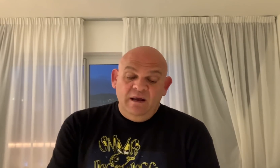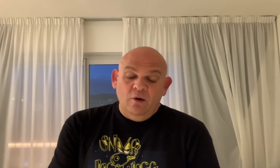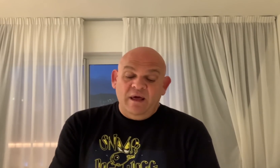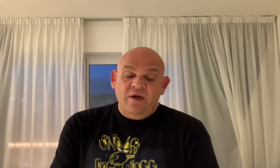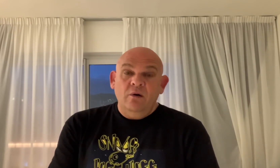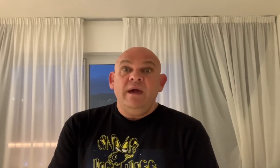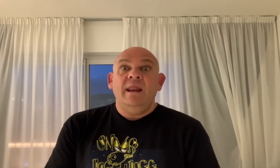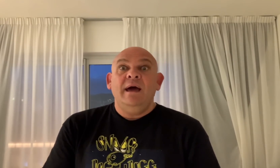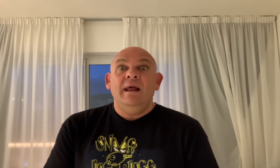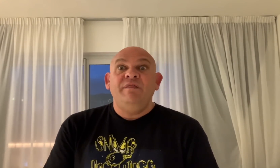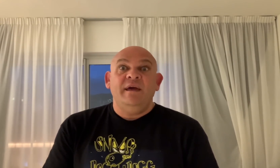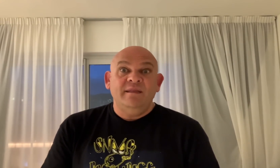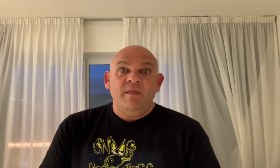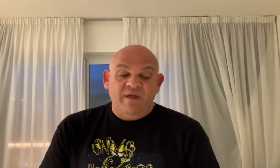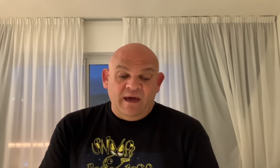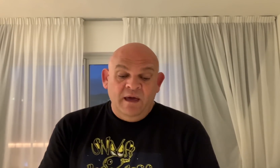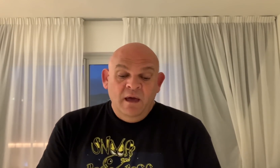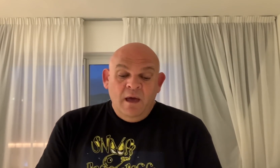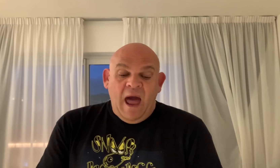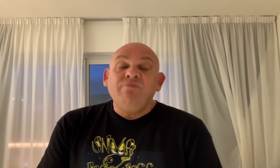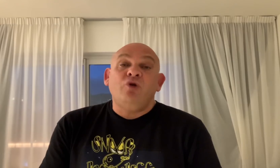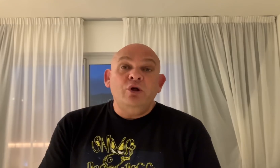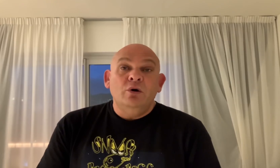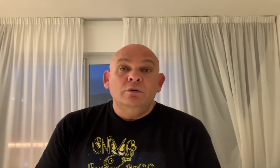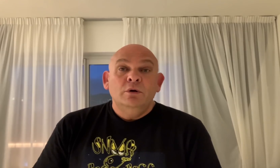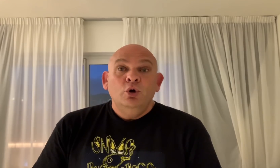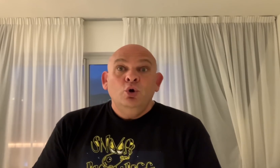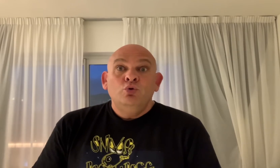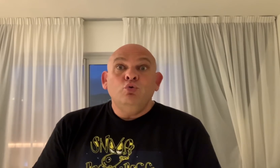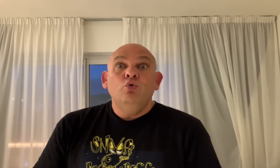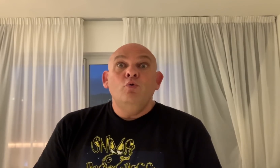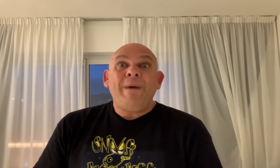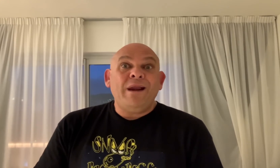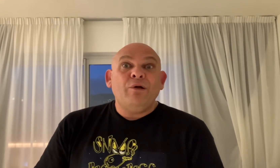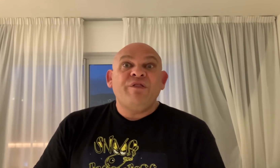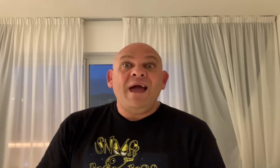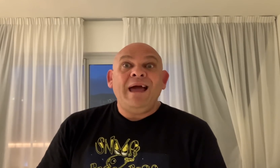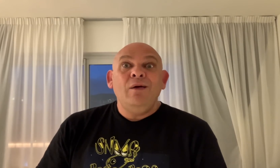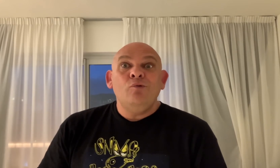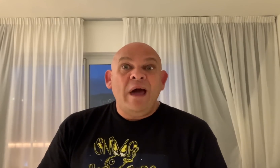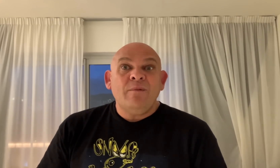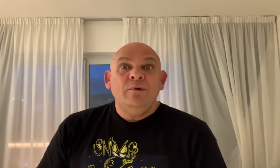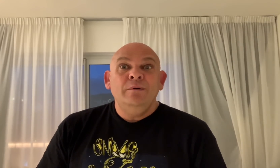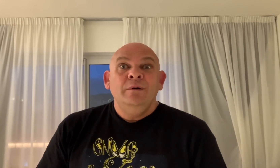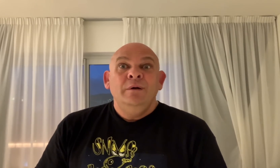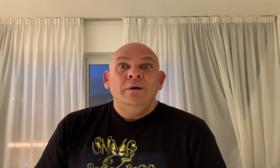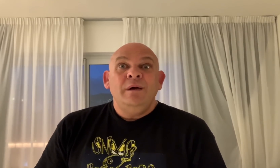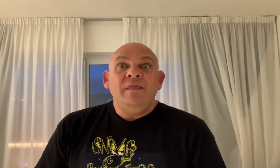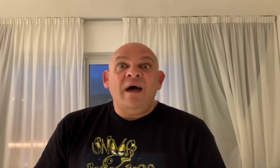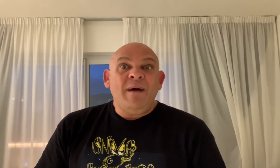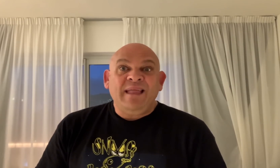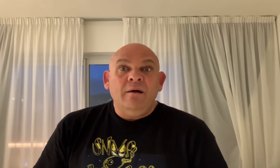lo leyó y era el siguiente mensaje. Antonio, tu perro se ha caído de un árbol y se ha matado.